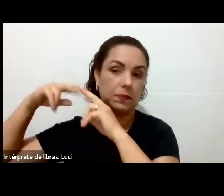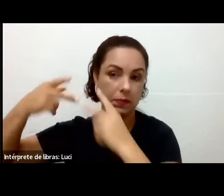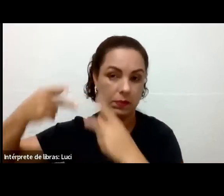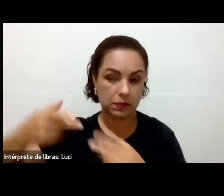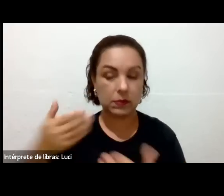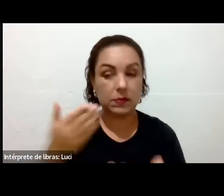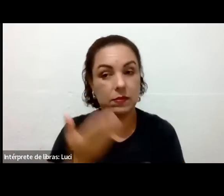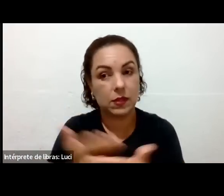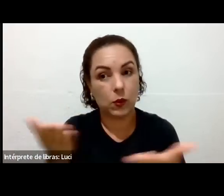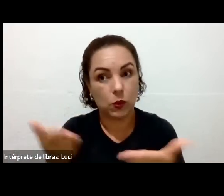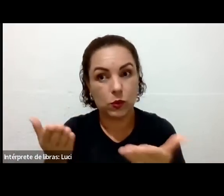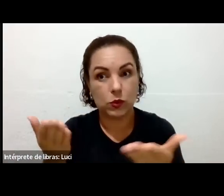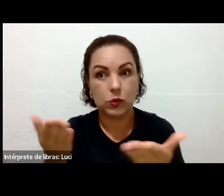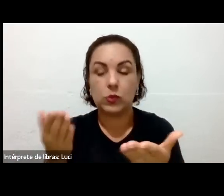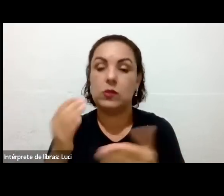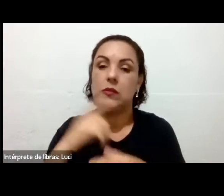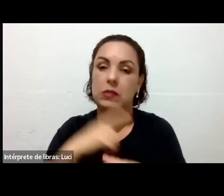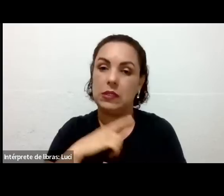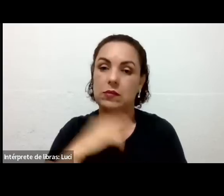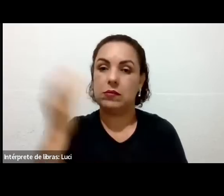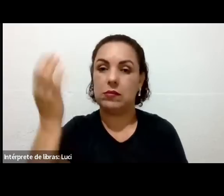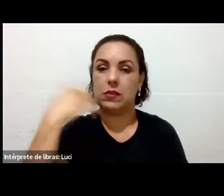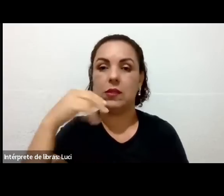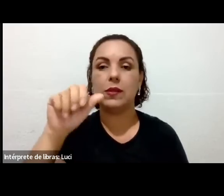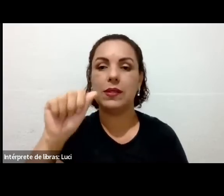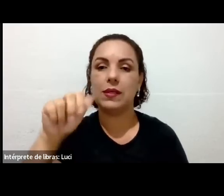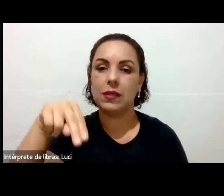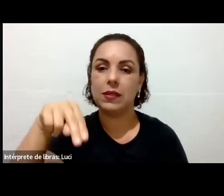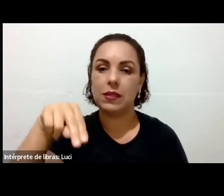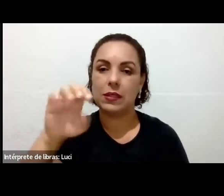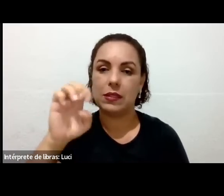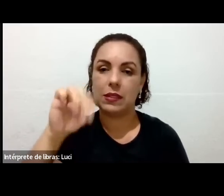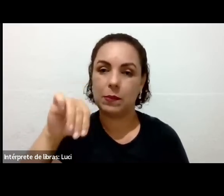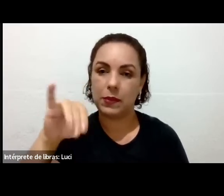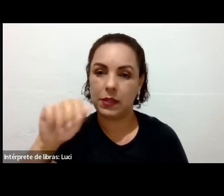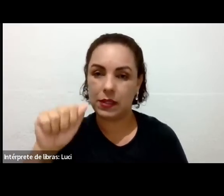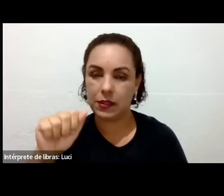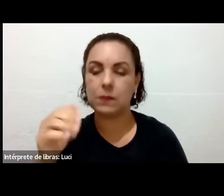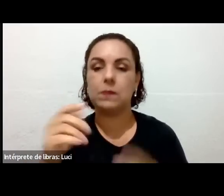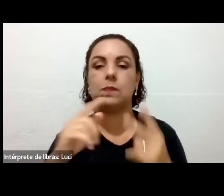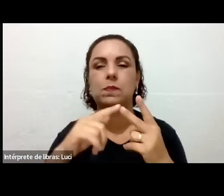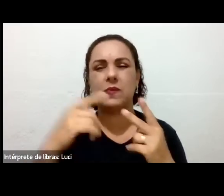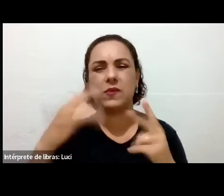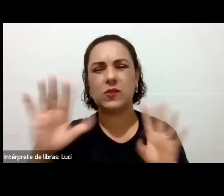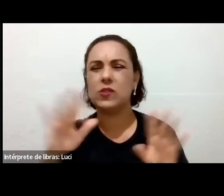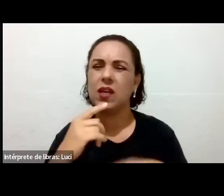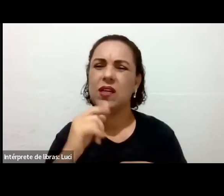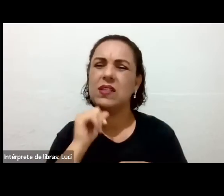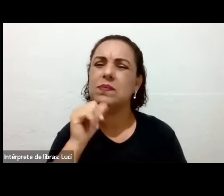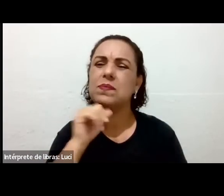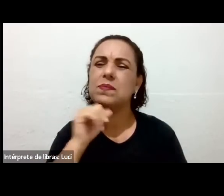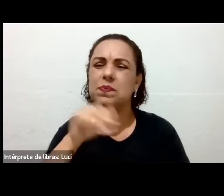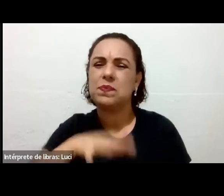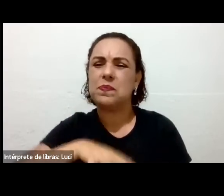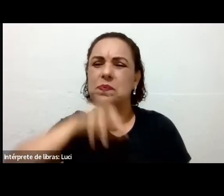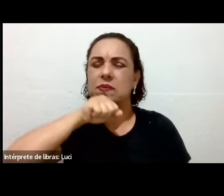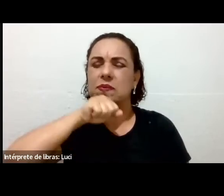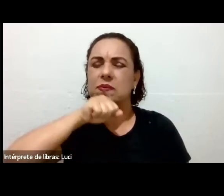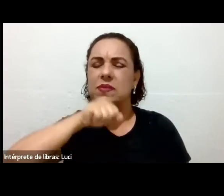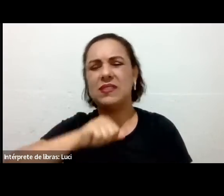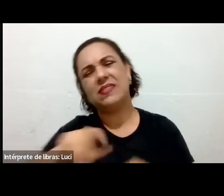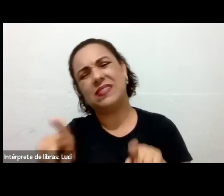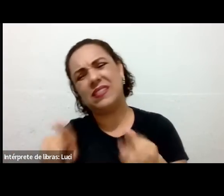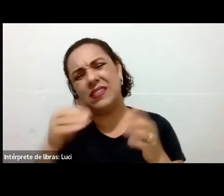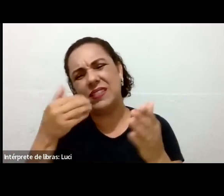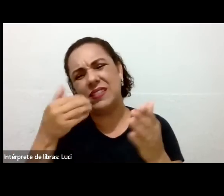lembro lá dos meus oito anos, eu entrei na menopausa com 35 e desenvolvi vários problemas de saúde.